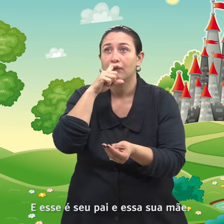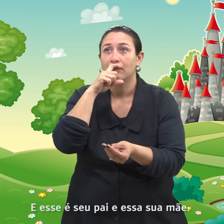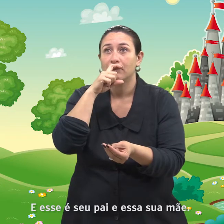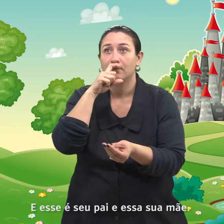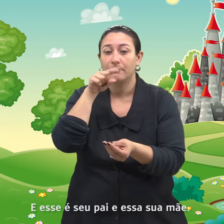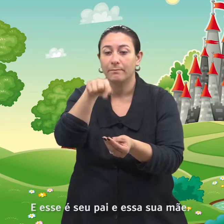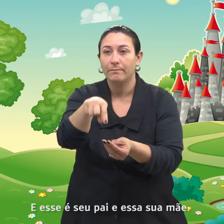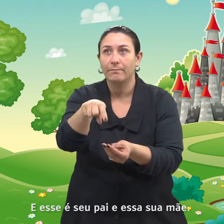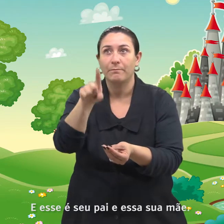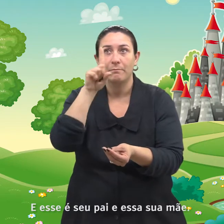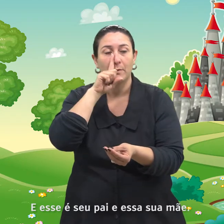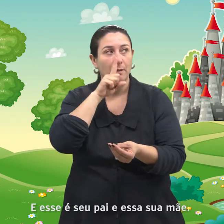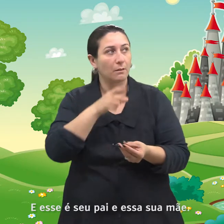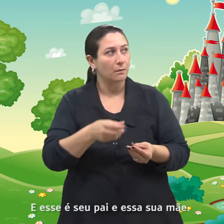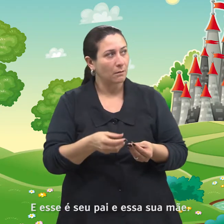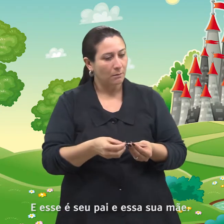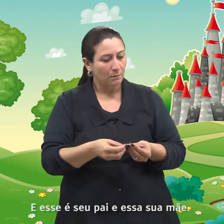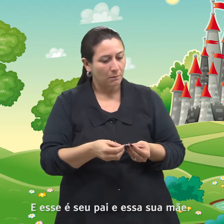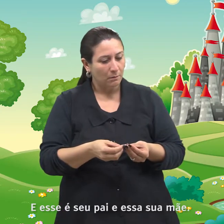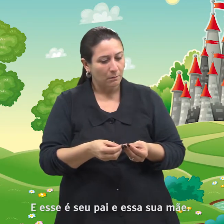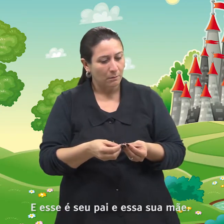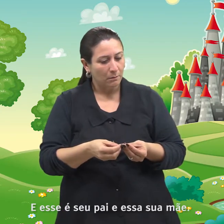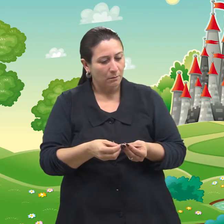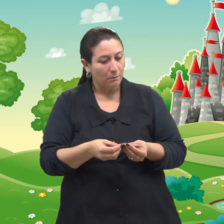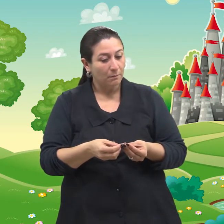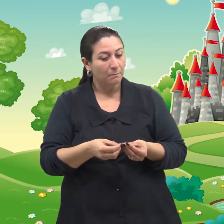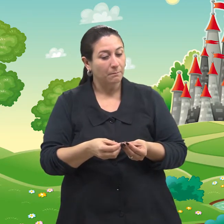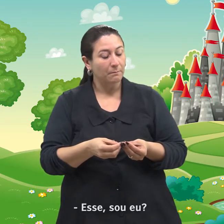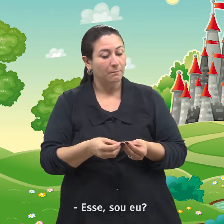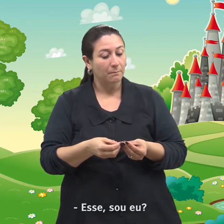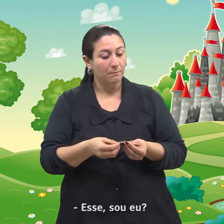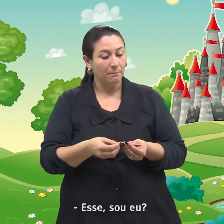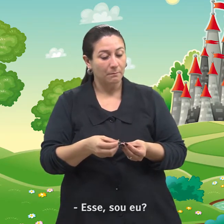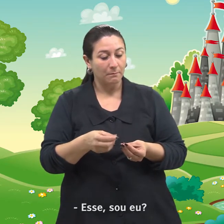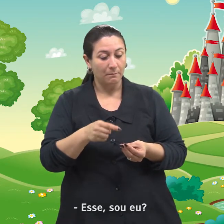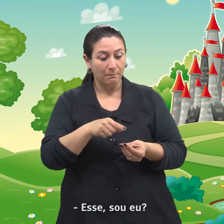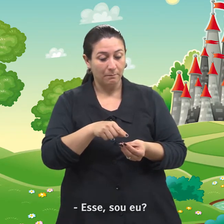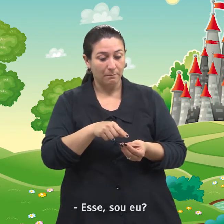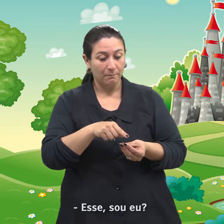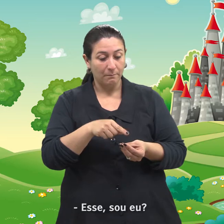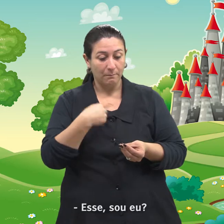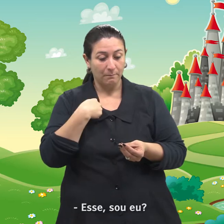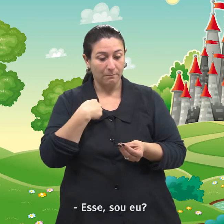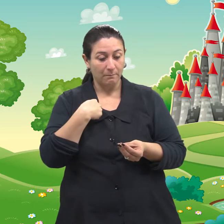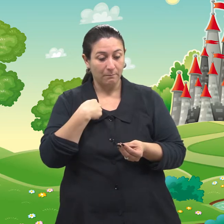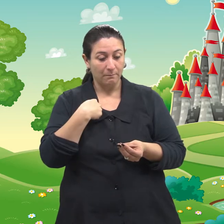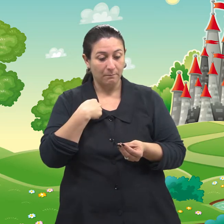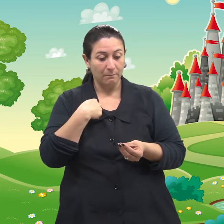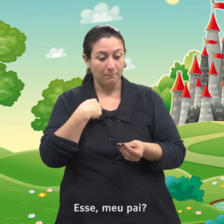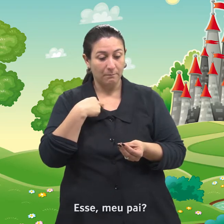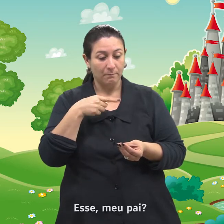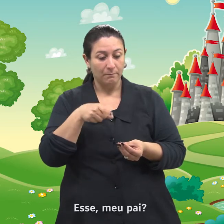pai e essa sua mãe. Esse sou eu? Esse